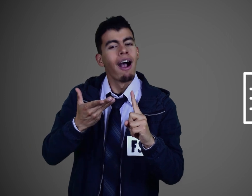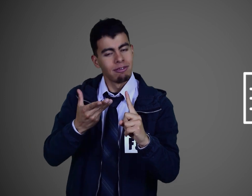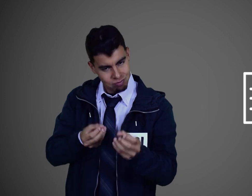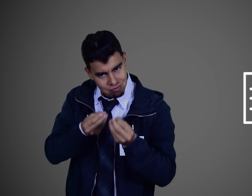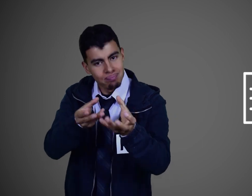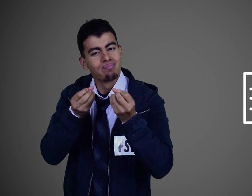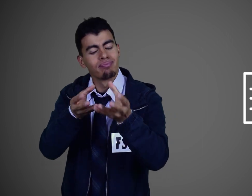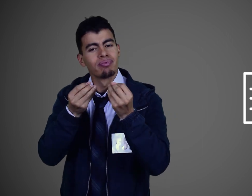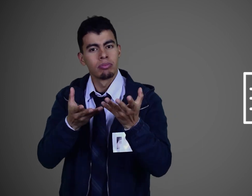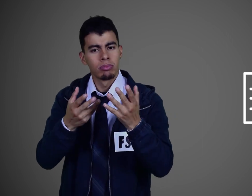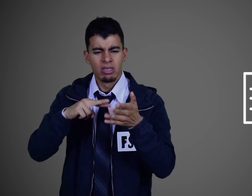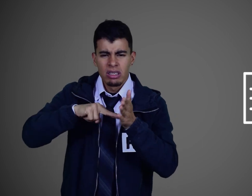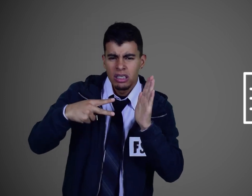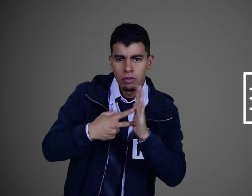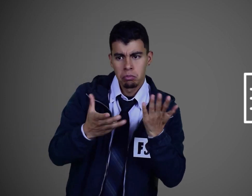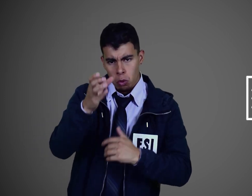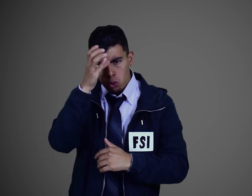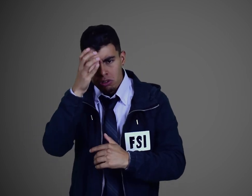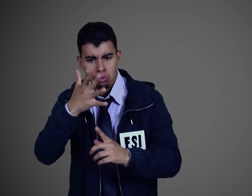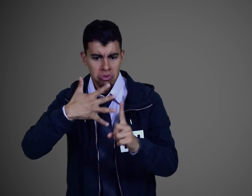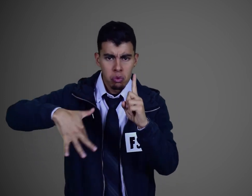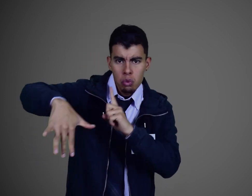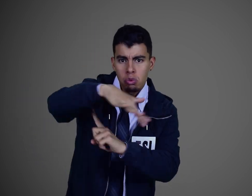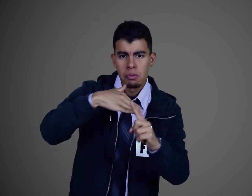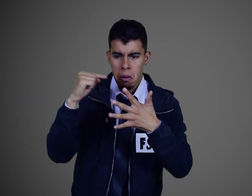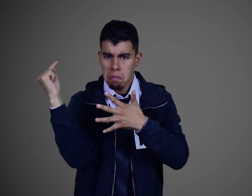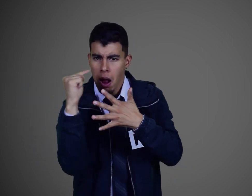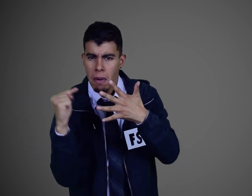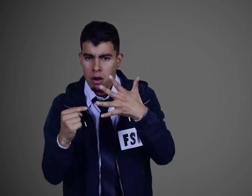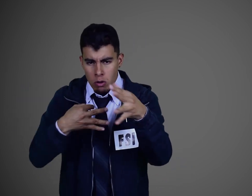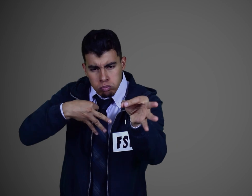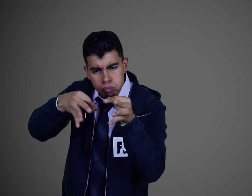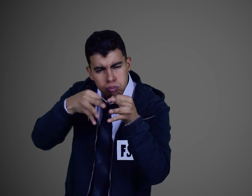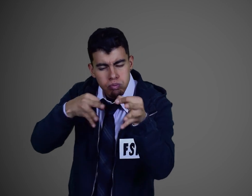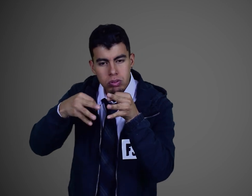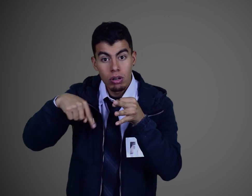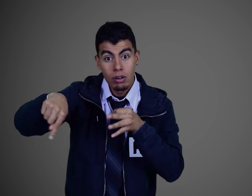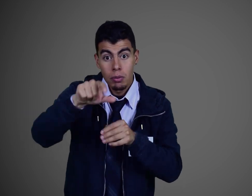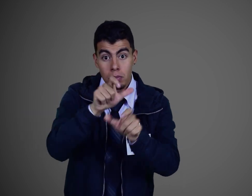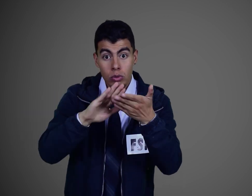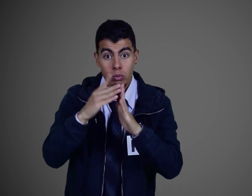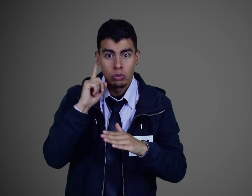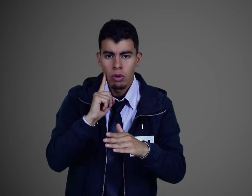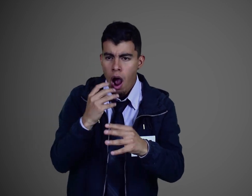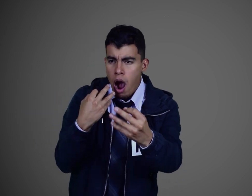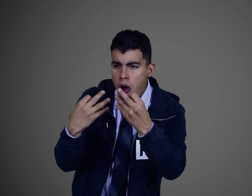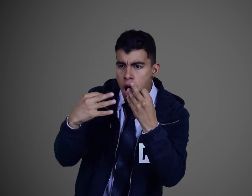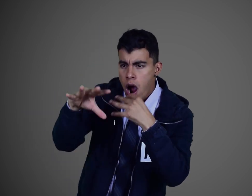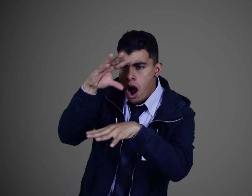contextualización, entre otros elementos que explicaremos para que las personas sordas aprendan y desarrollen